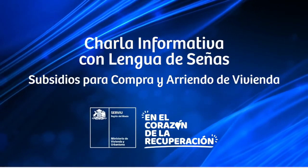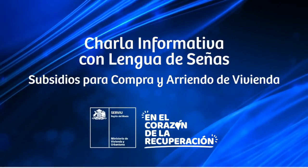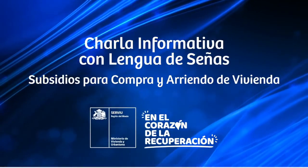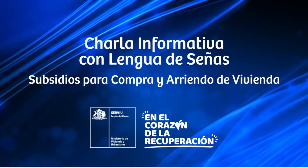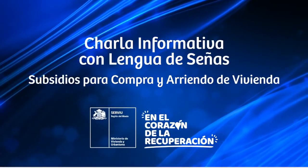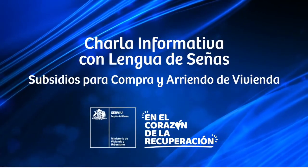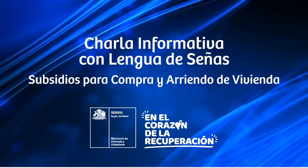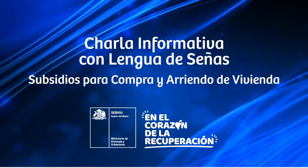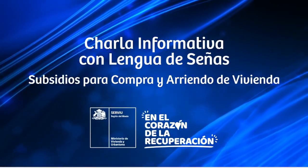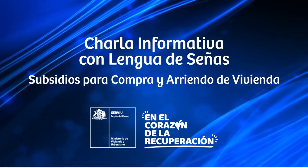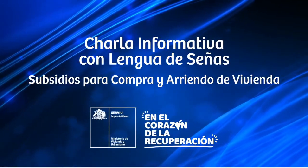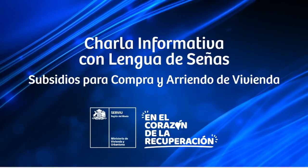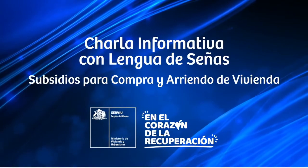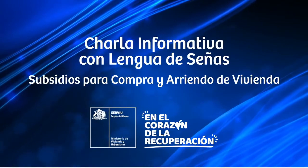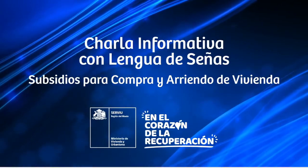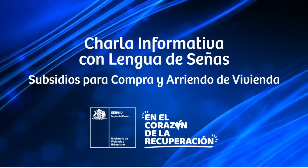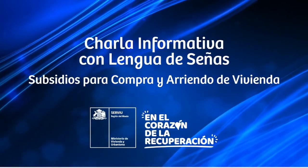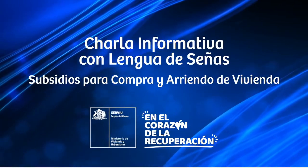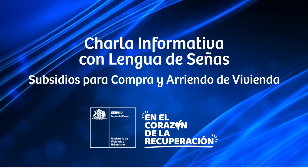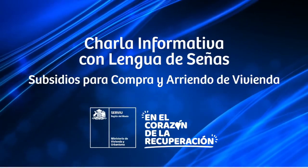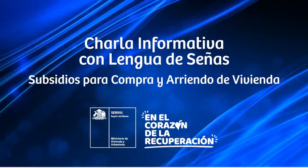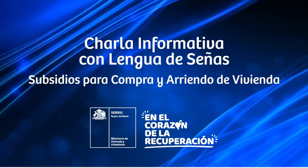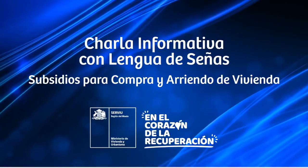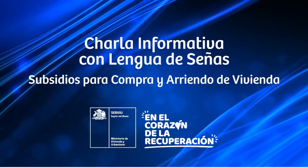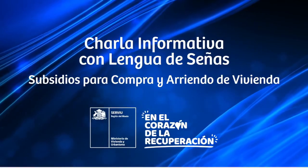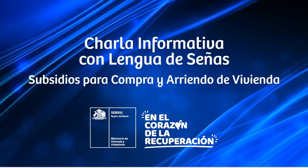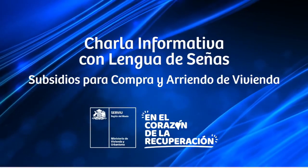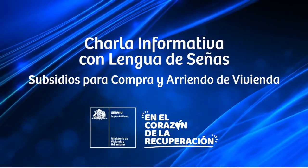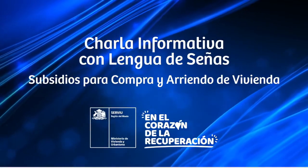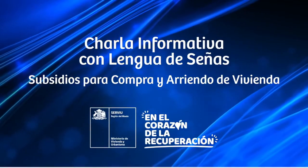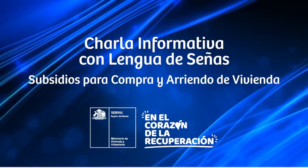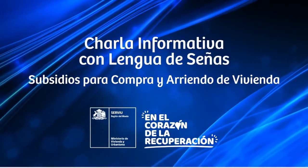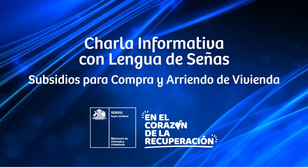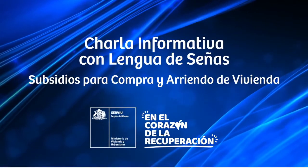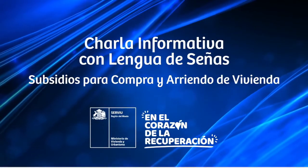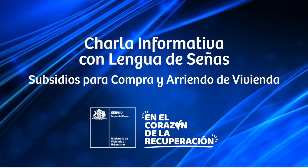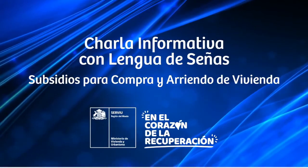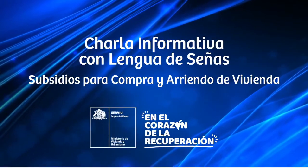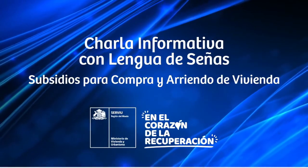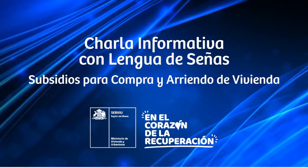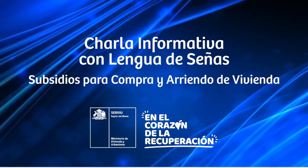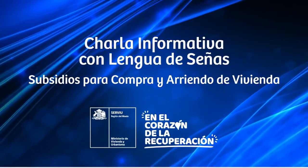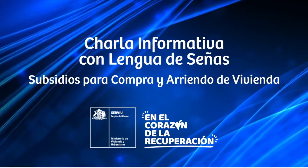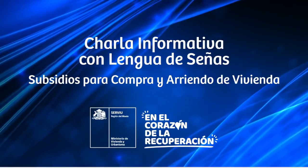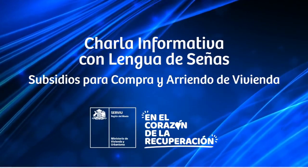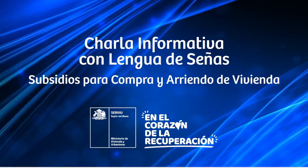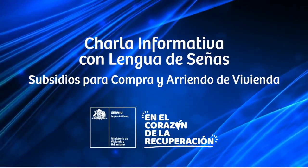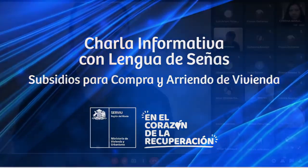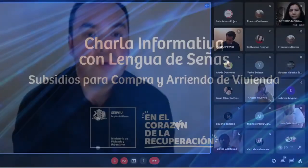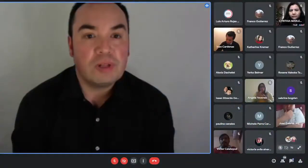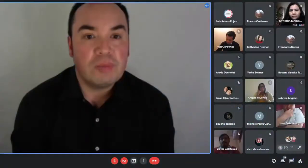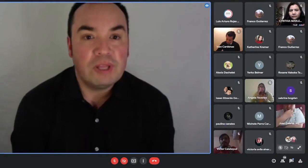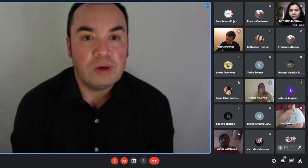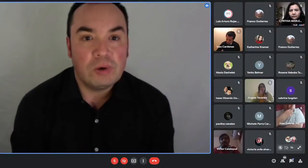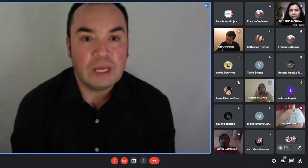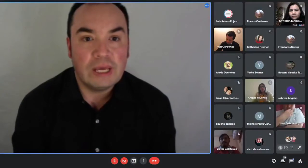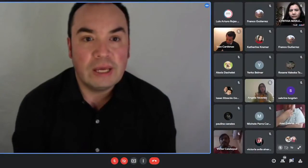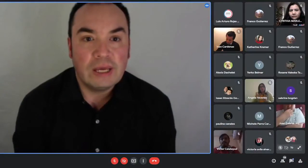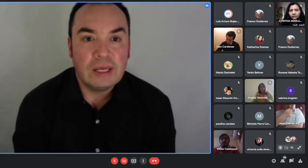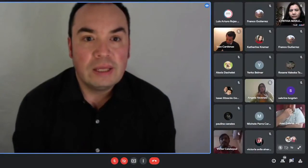yo soy una persona sorda pero también otra persona sorda me dijo que las personas que